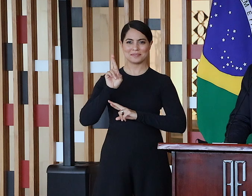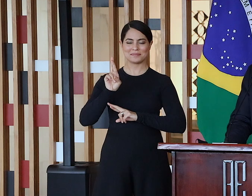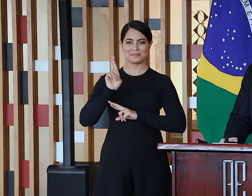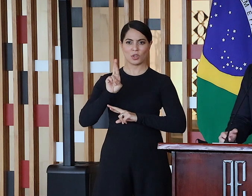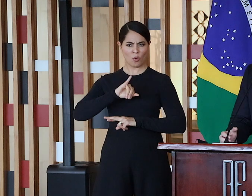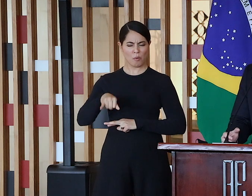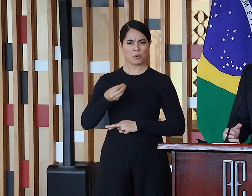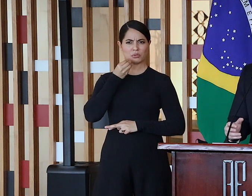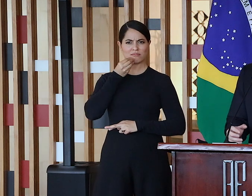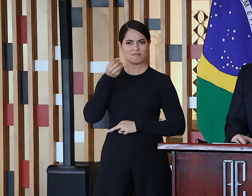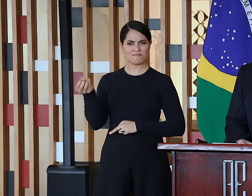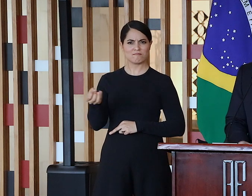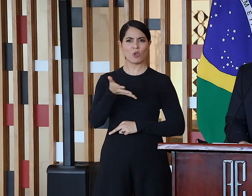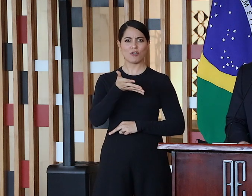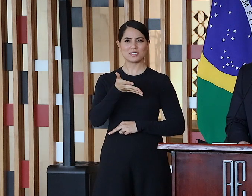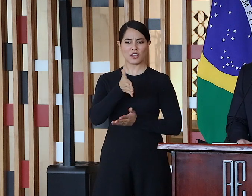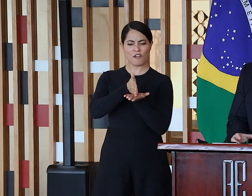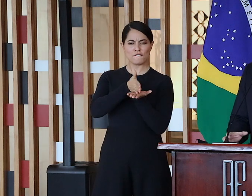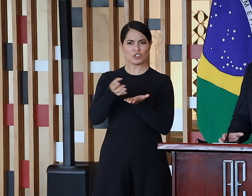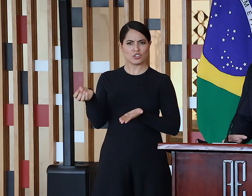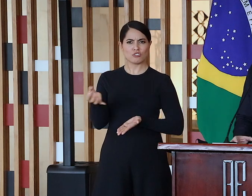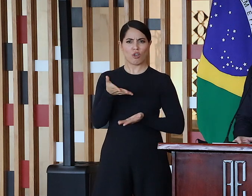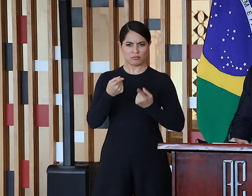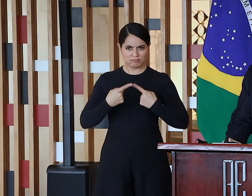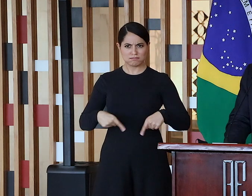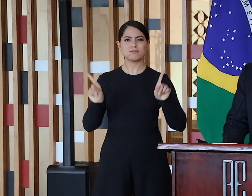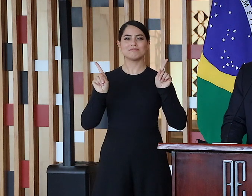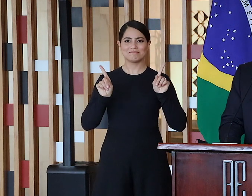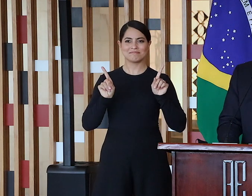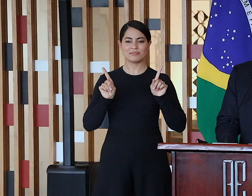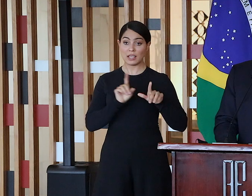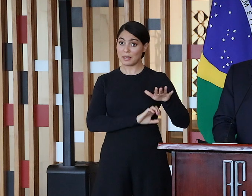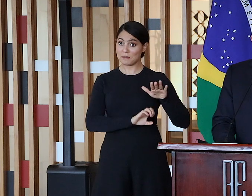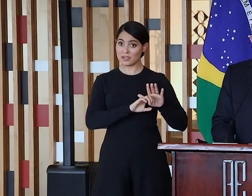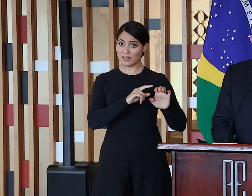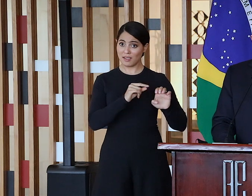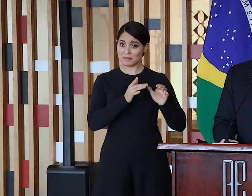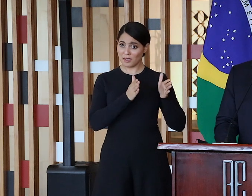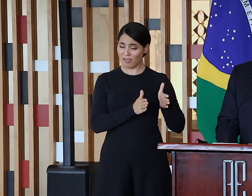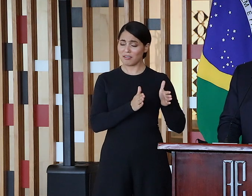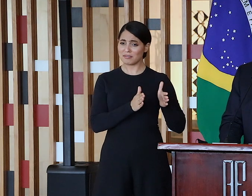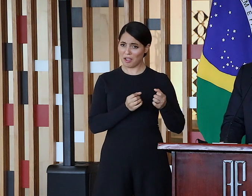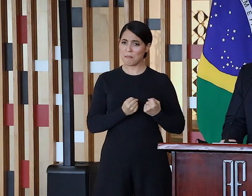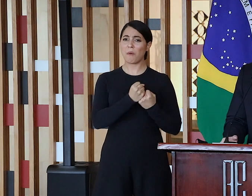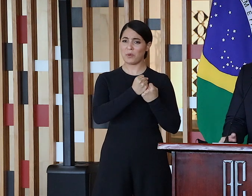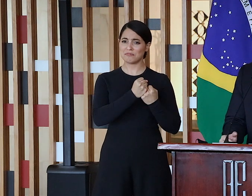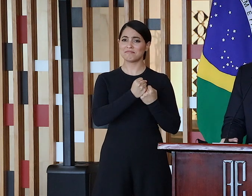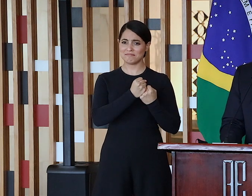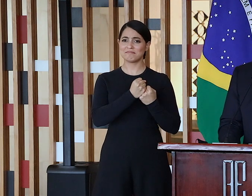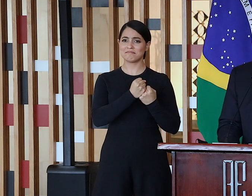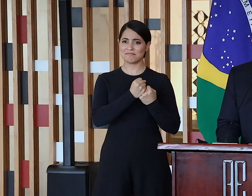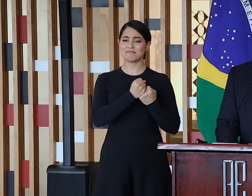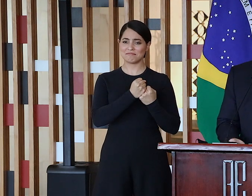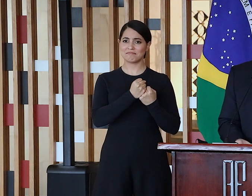fronteiras abertas a empresários também de menor porte, que contarão com o apoio, com o